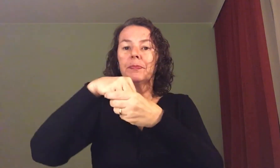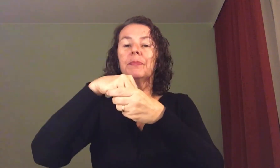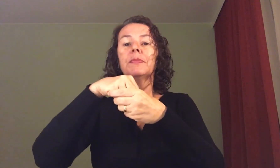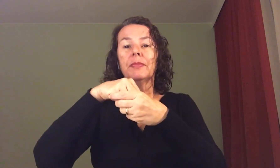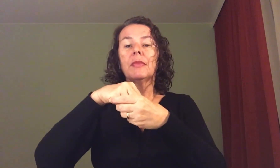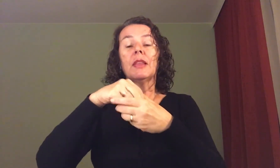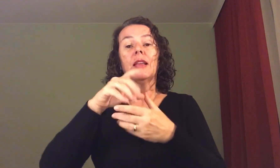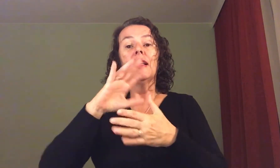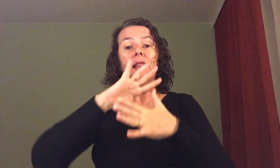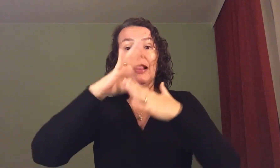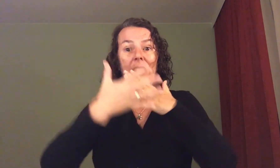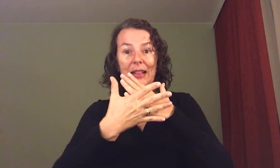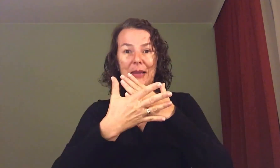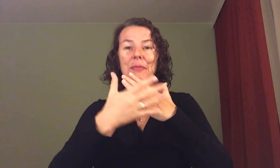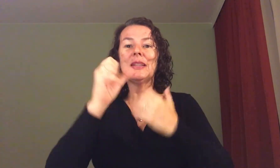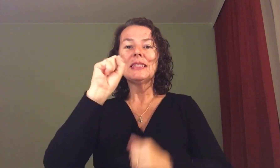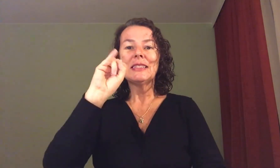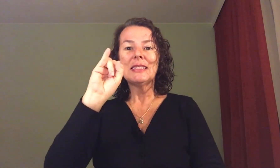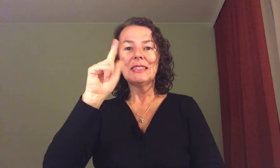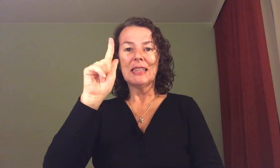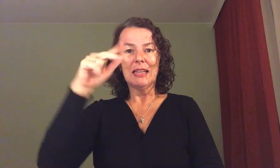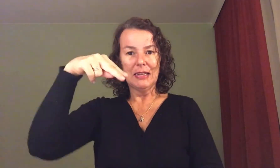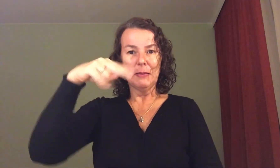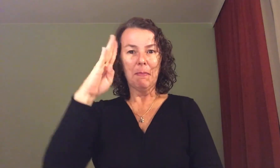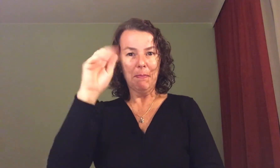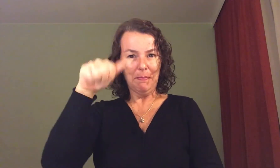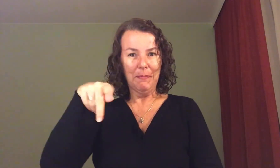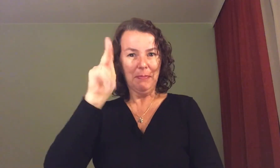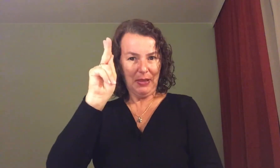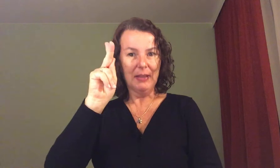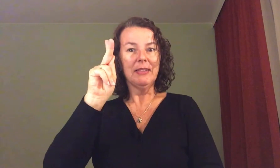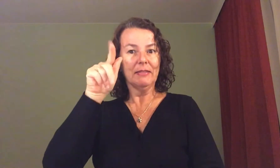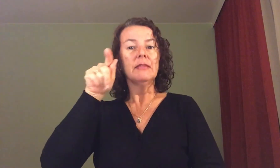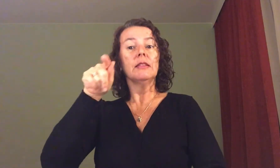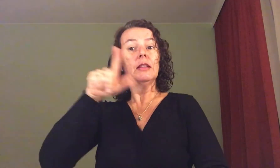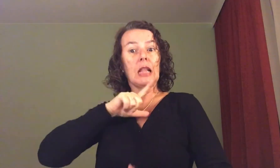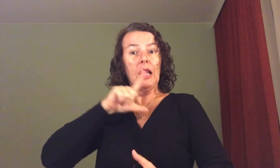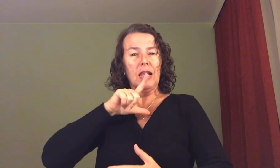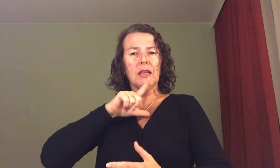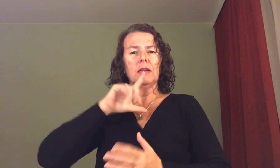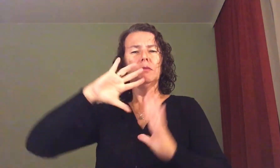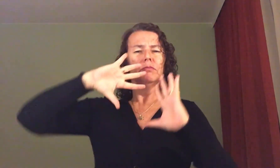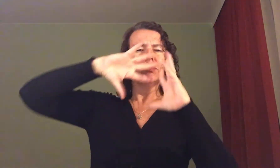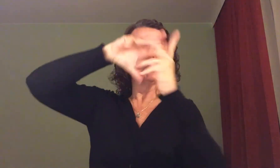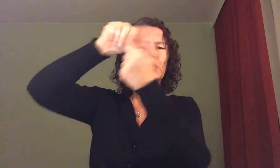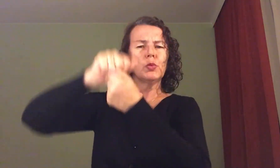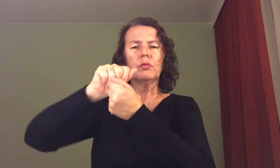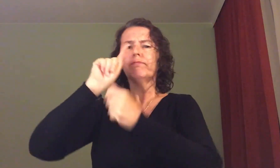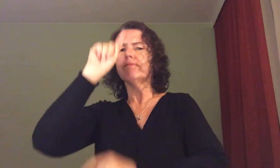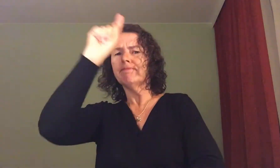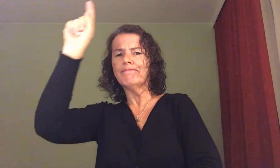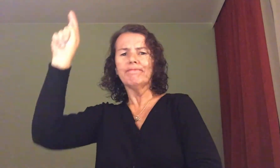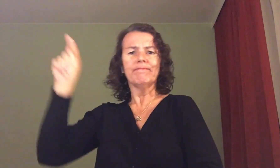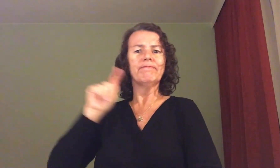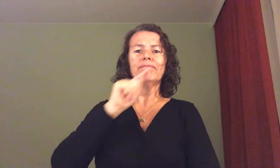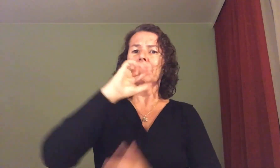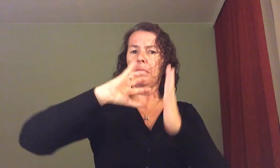que agrega bancos de sinais de várias línguas de sinais do mundo compreendendo sinais